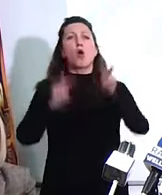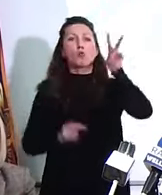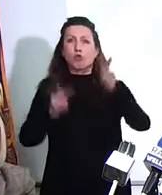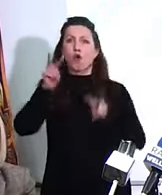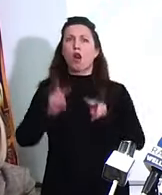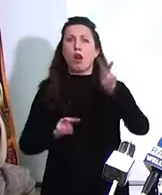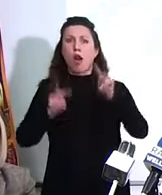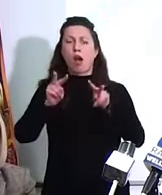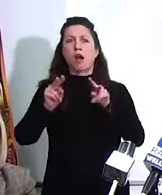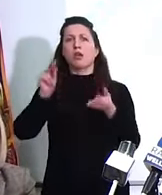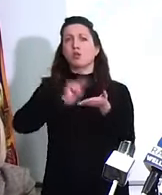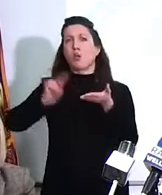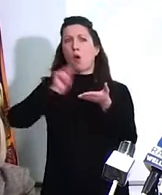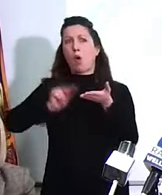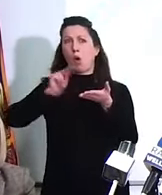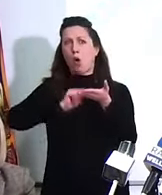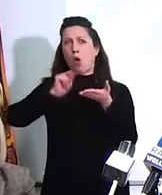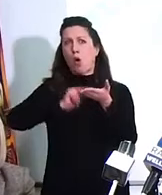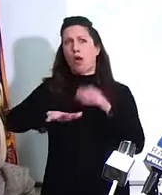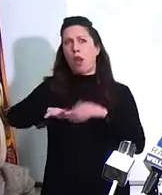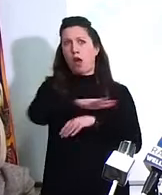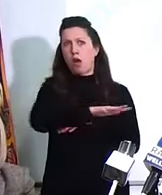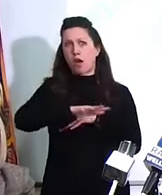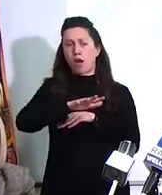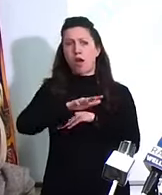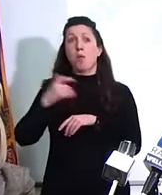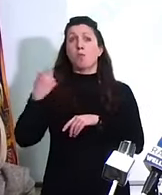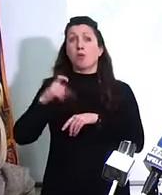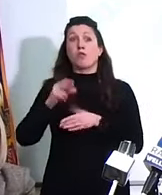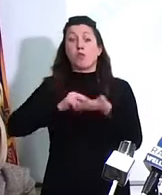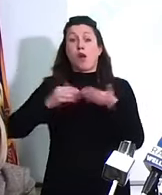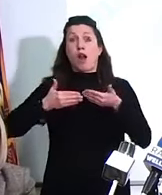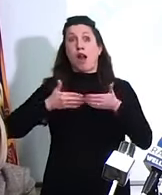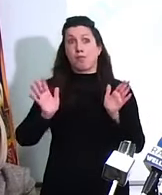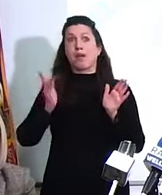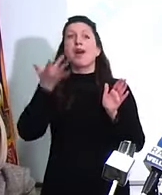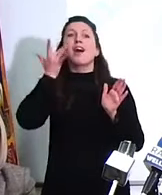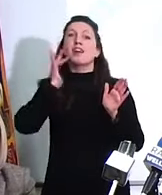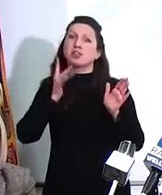diminuzione da rischio. Ovviamente si aumenta un po' di più il rischio, questo poco ma sicuro.